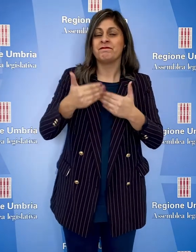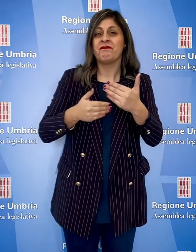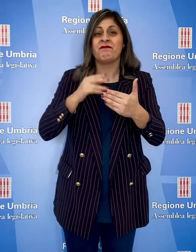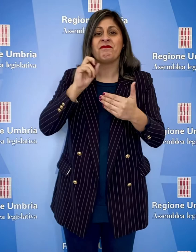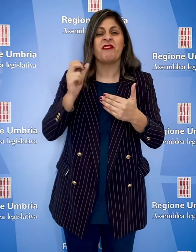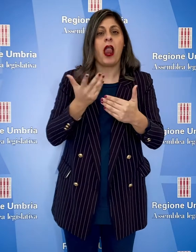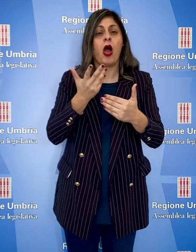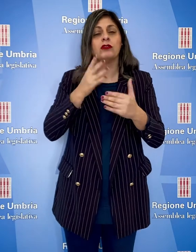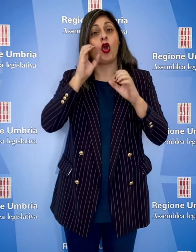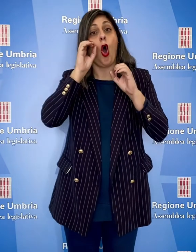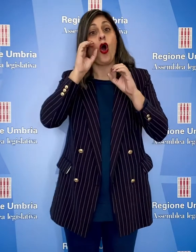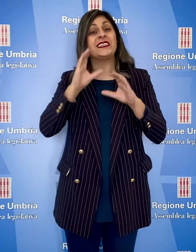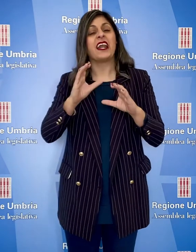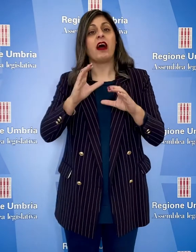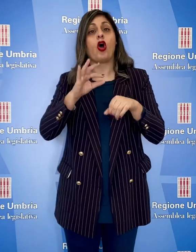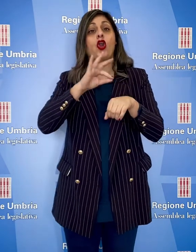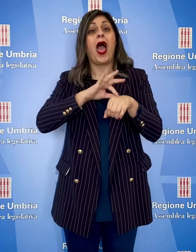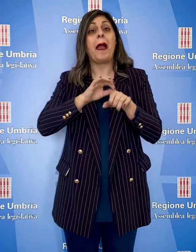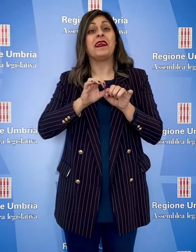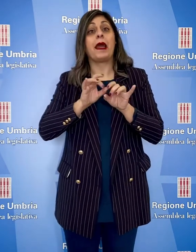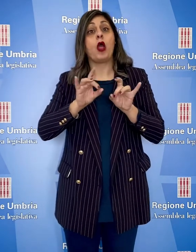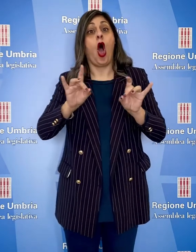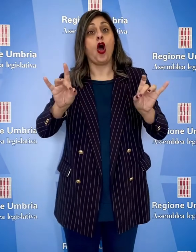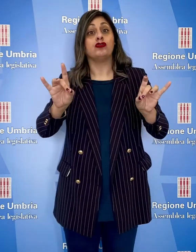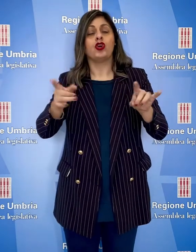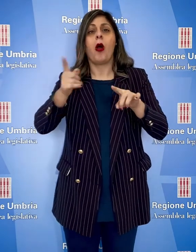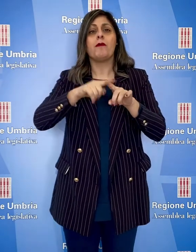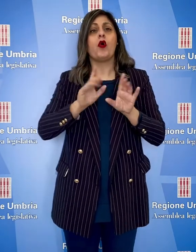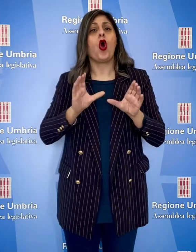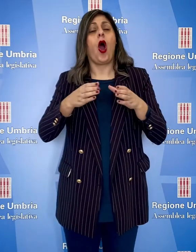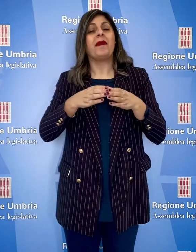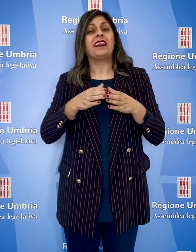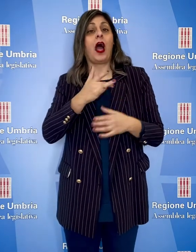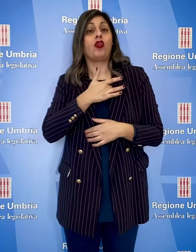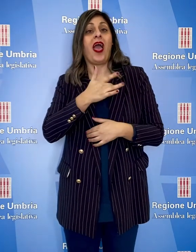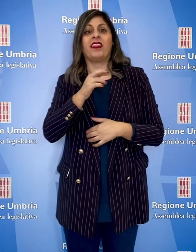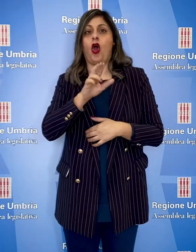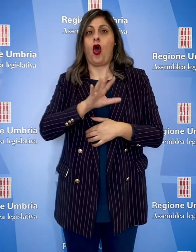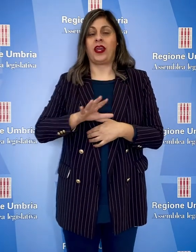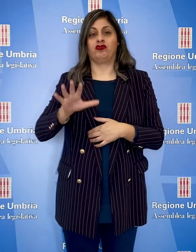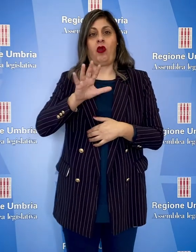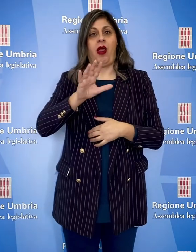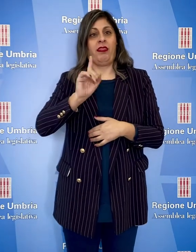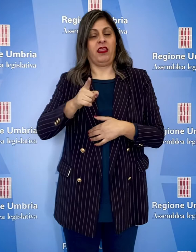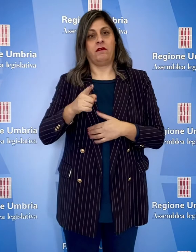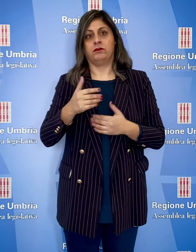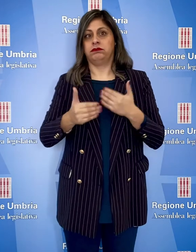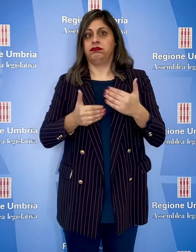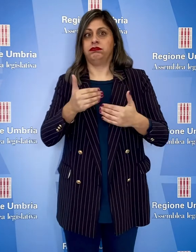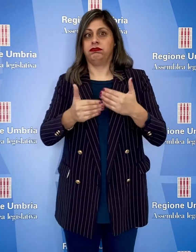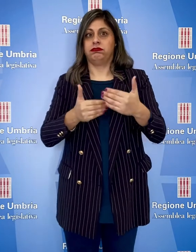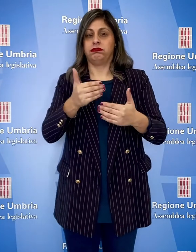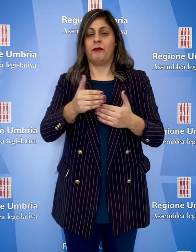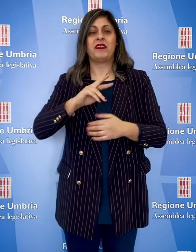operatività dell'osservatorio epidemiologico e del Comitato Etico Regionale. Il